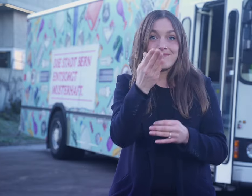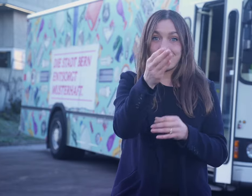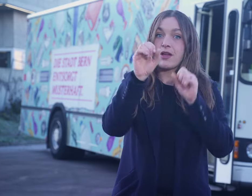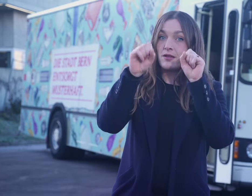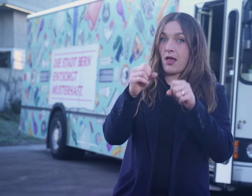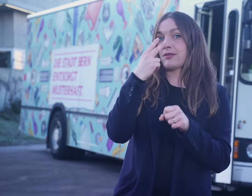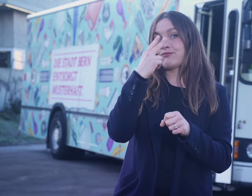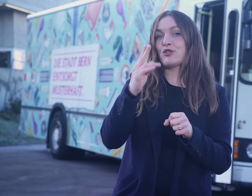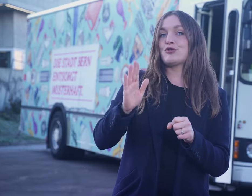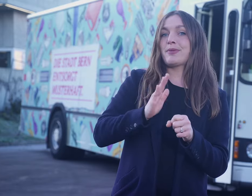grünen Tafeln gekennzeichnet.